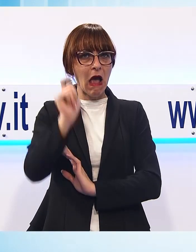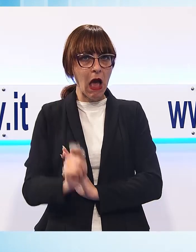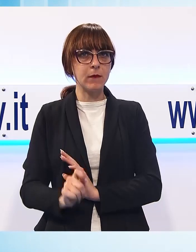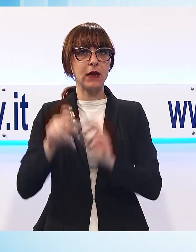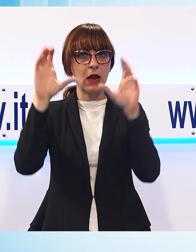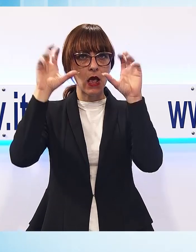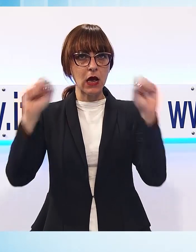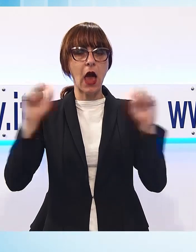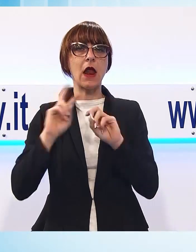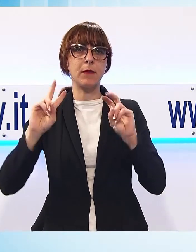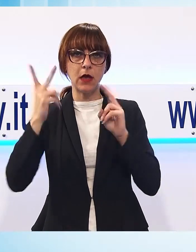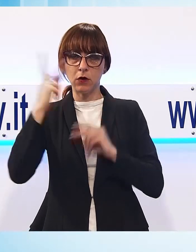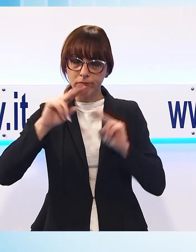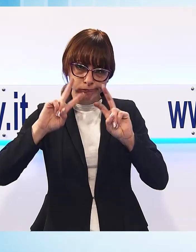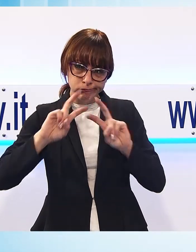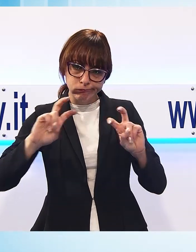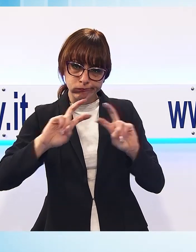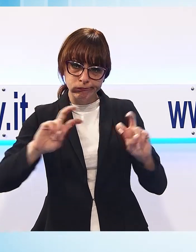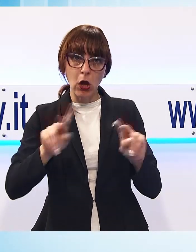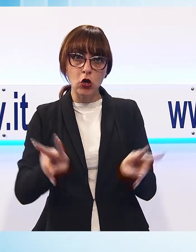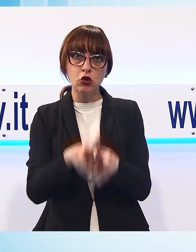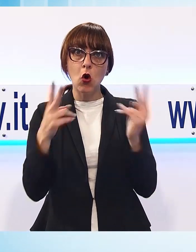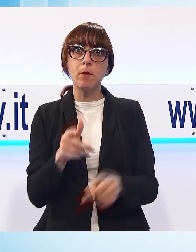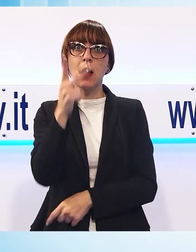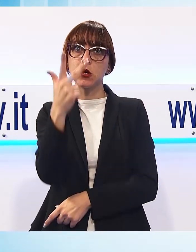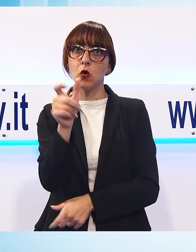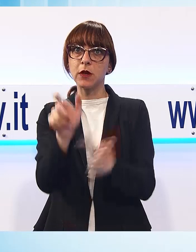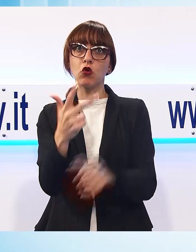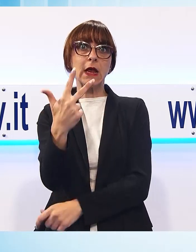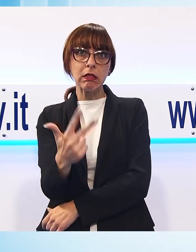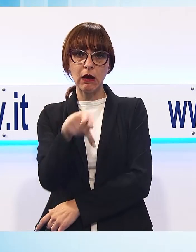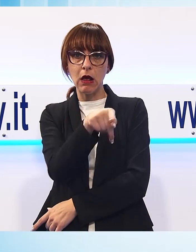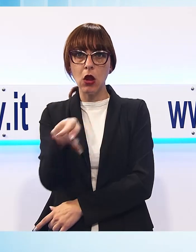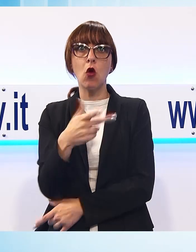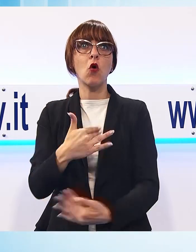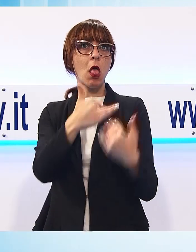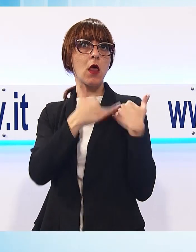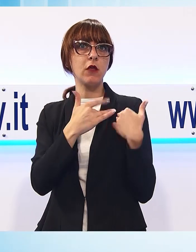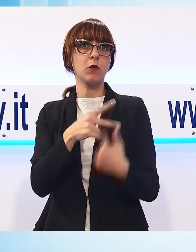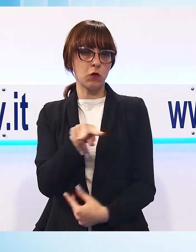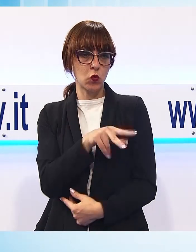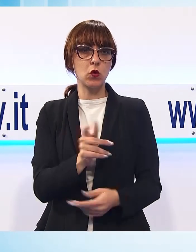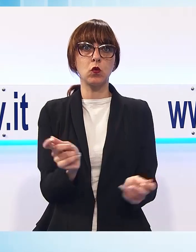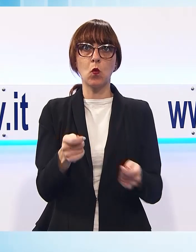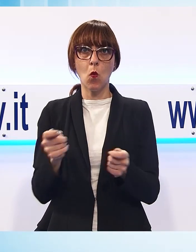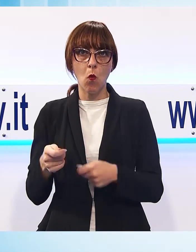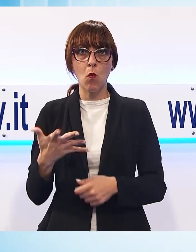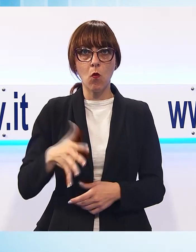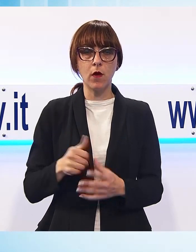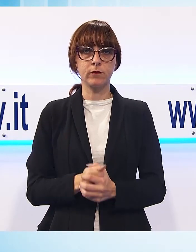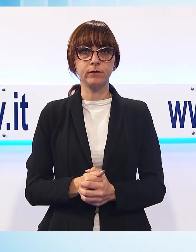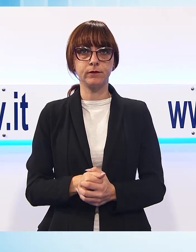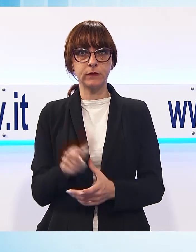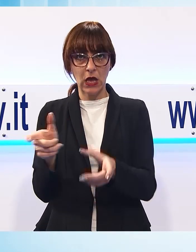avviarono le indagini che hanno portato all'arresto di tre persone ritenute responsabili di entrambi i colpi. A finire in manette,